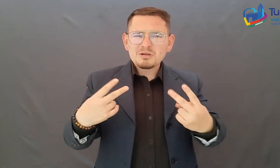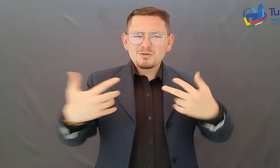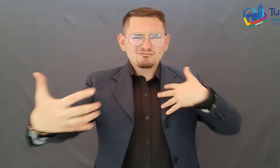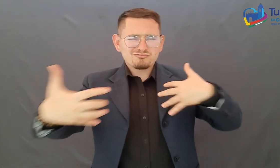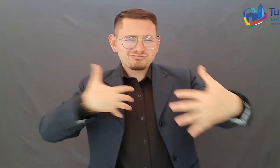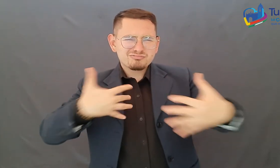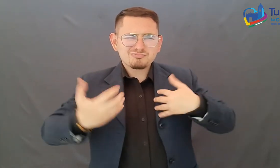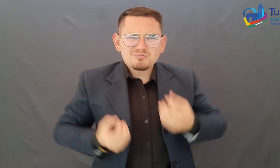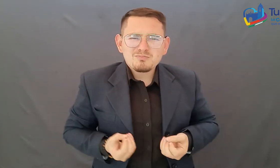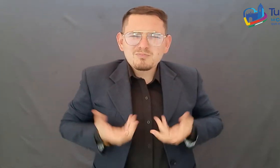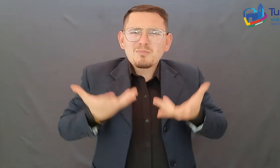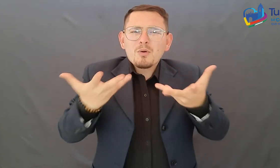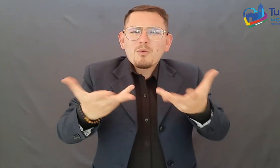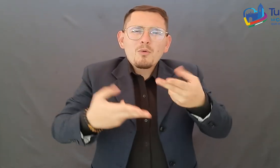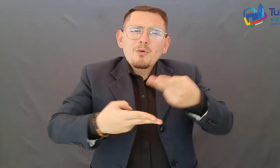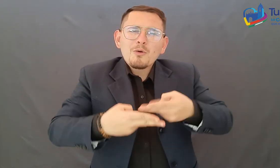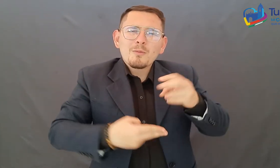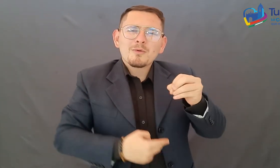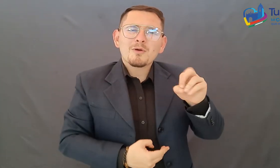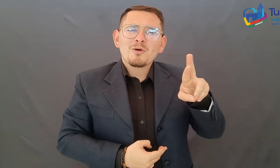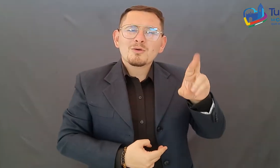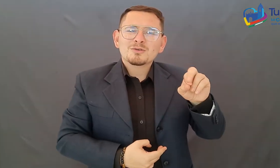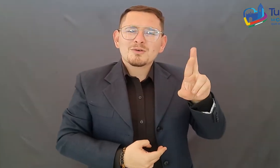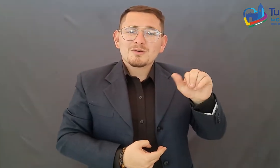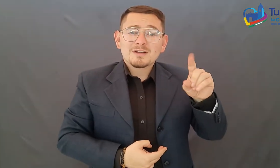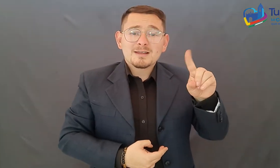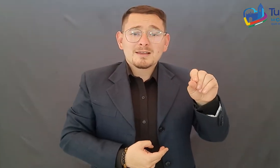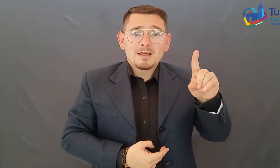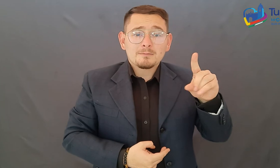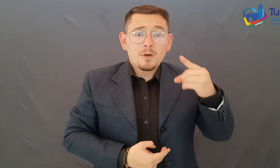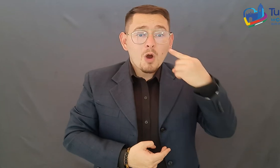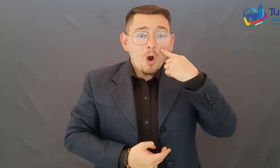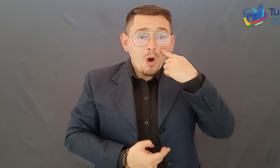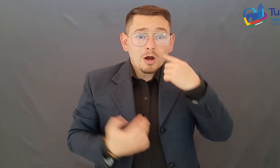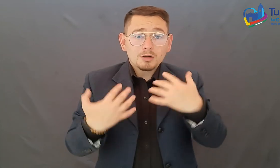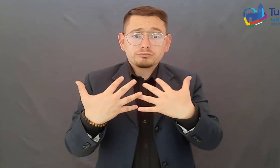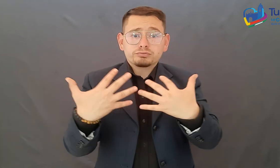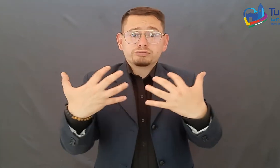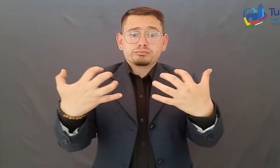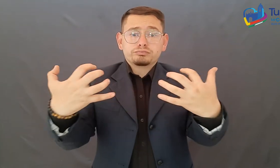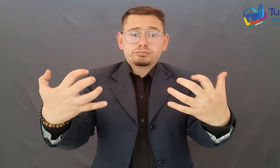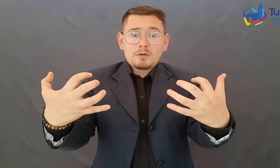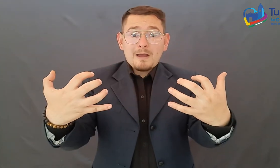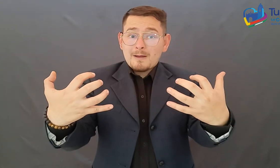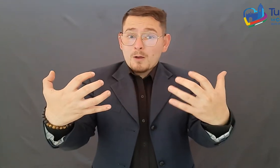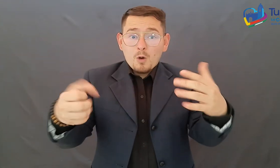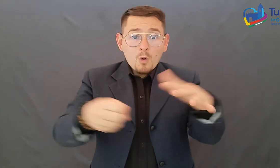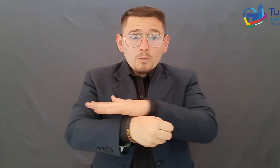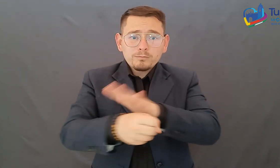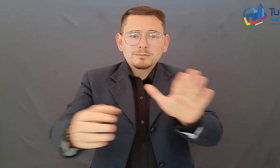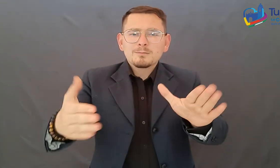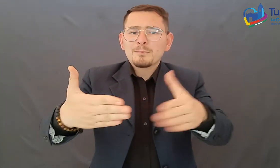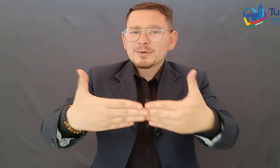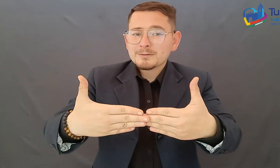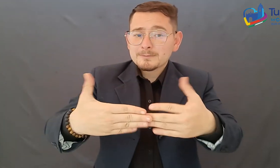Otroridad, que además cuenta con aforo limitado, por lo que se recomienda llegar con tiempo. En esta oportunidad, la